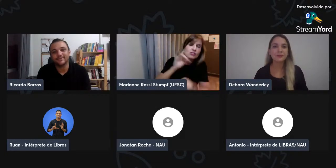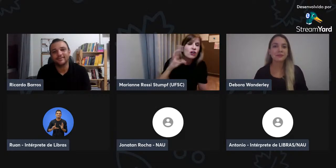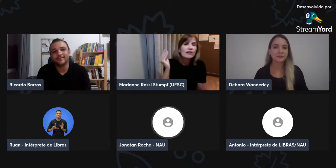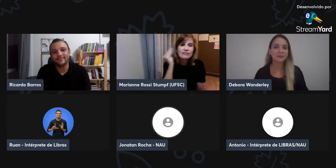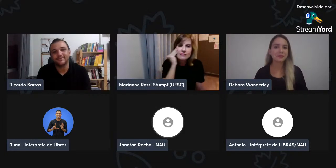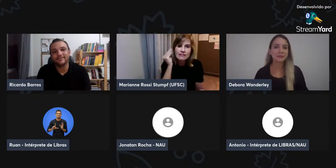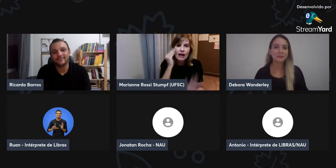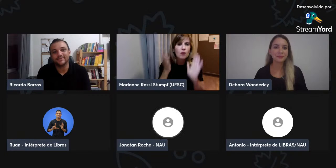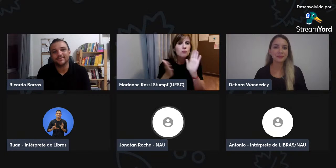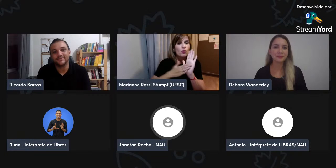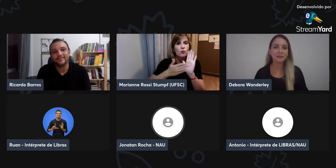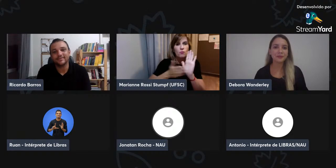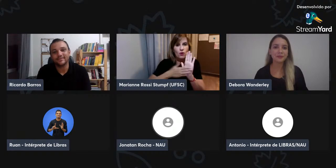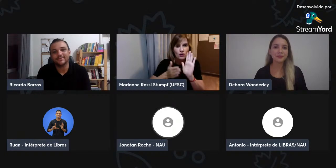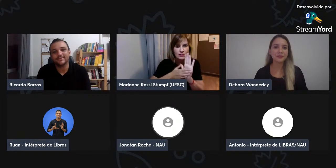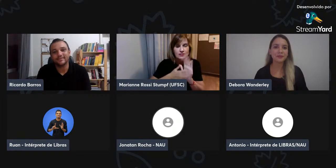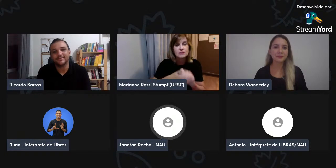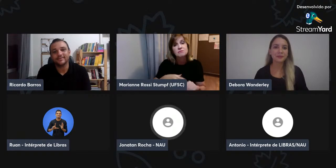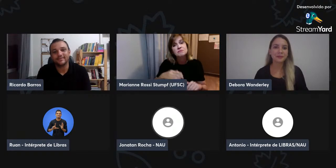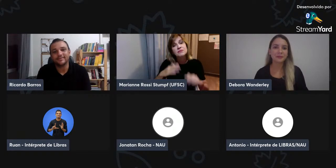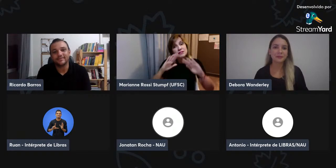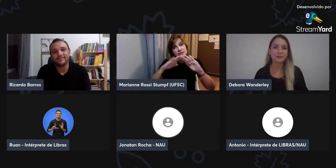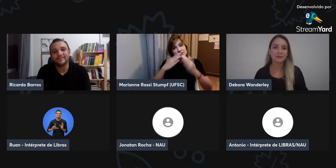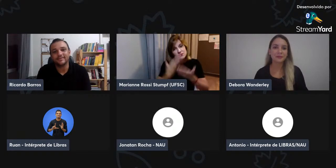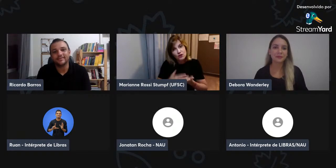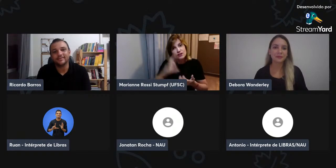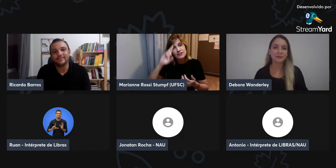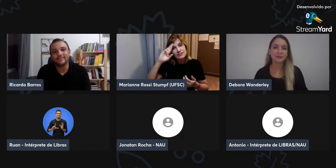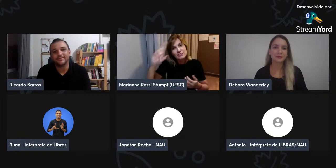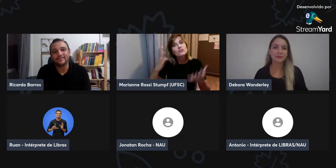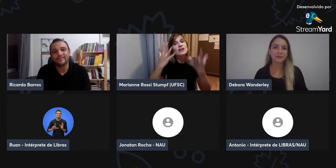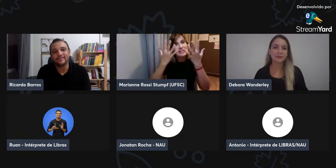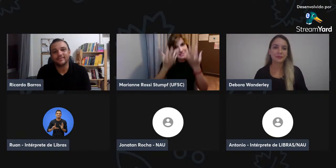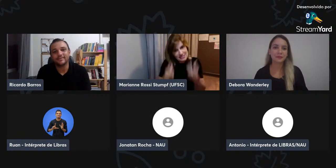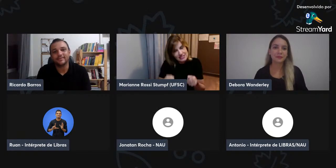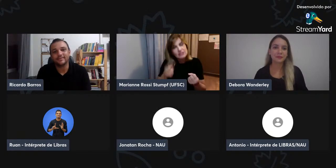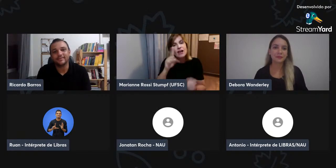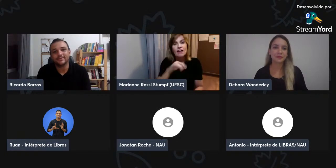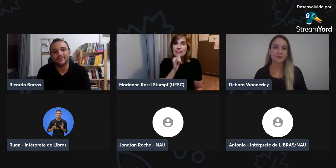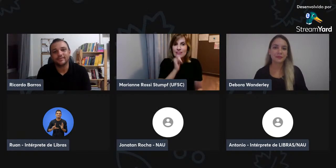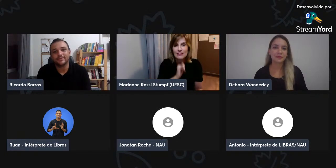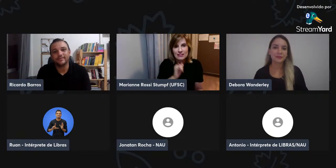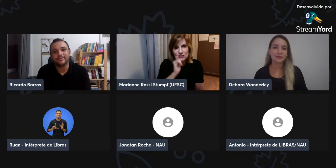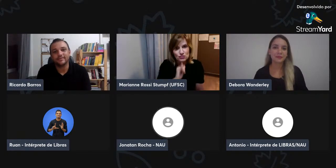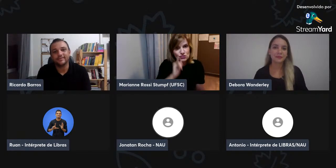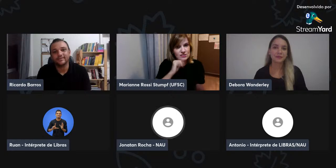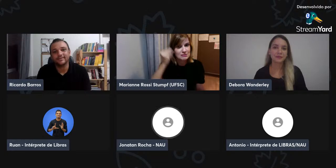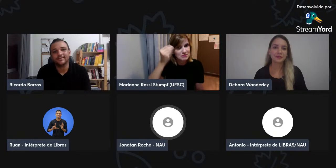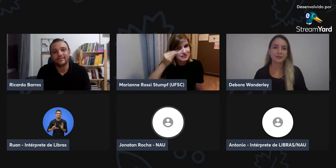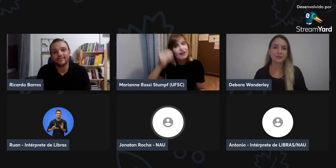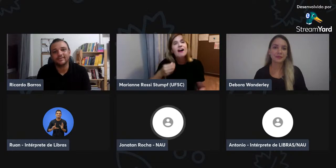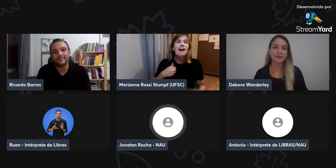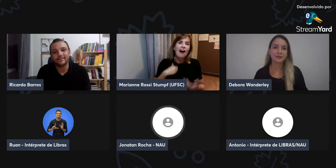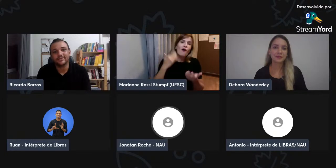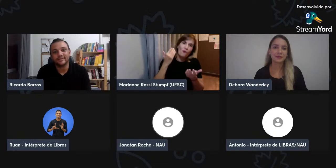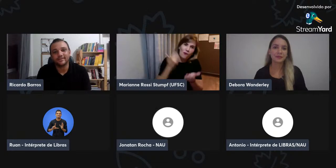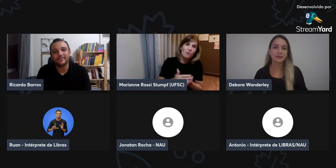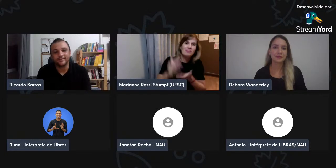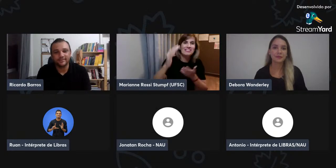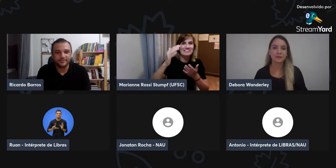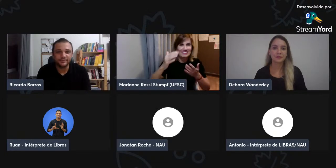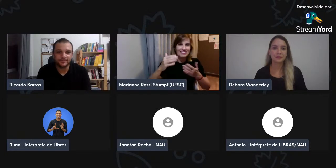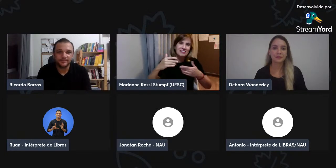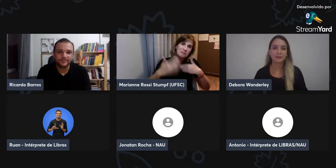Então, conversei com a escola, então... Finalmente, o diretor aceitou, né?